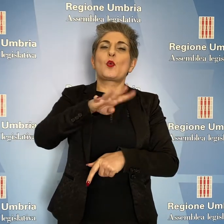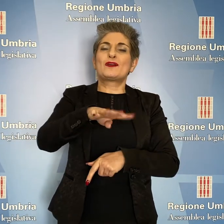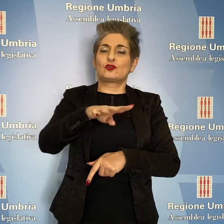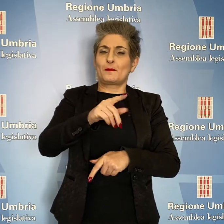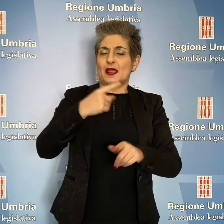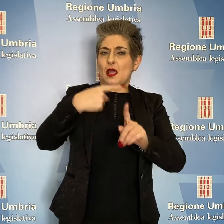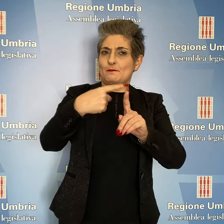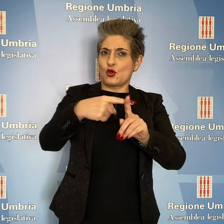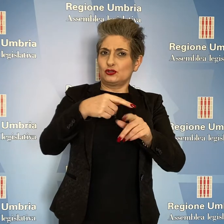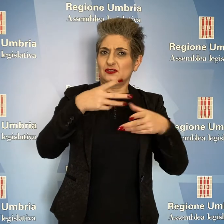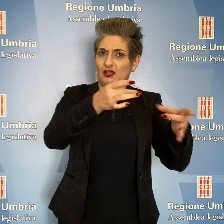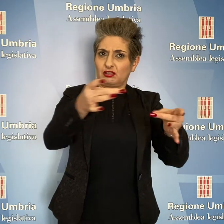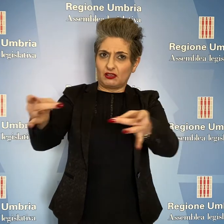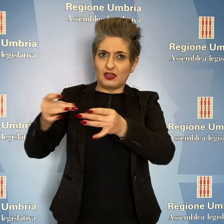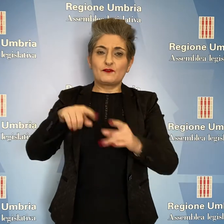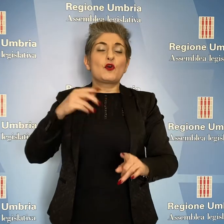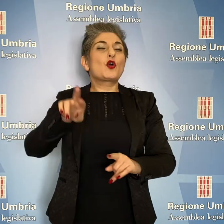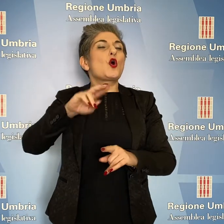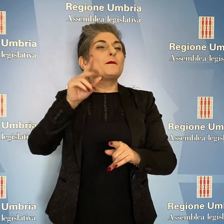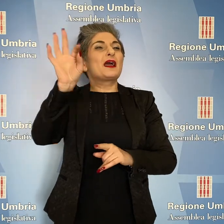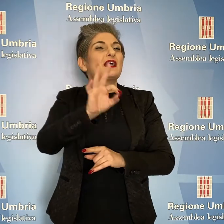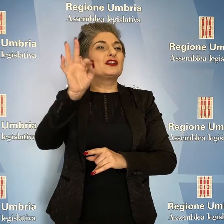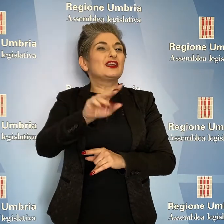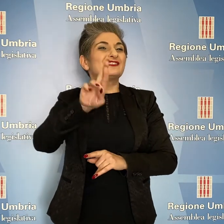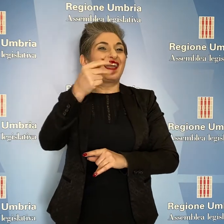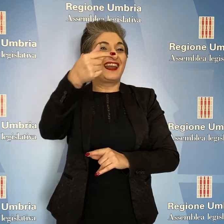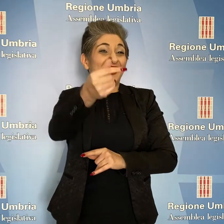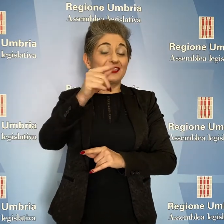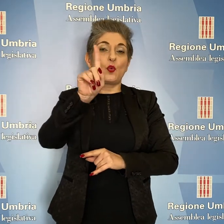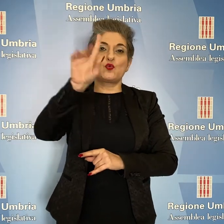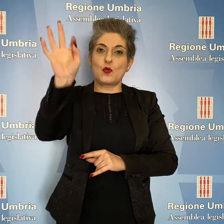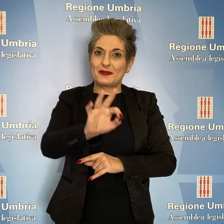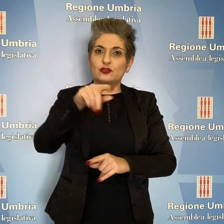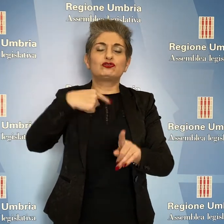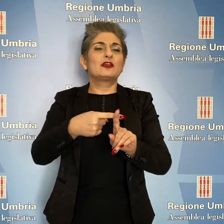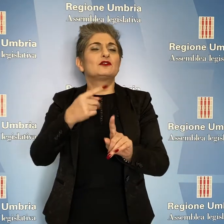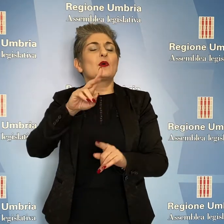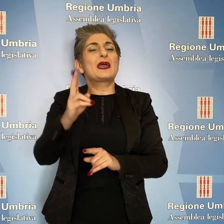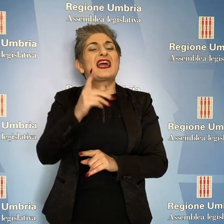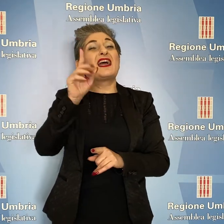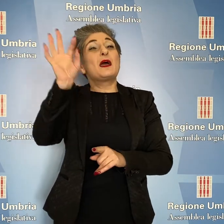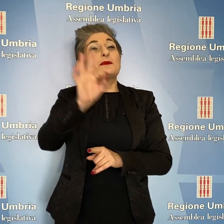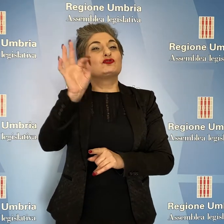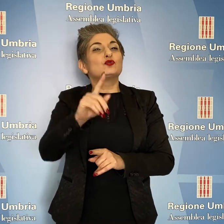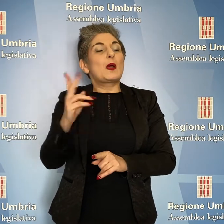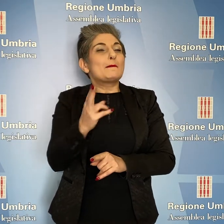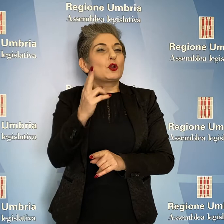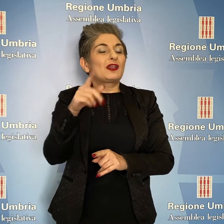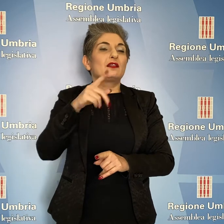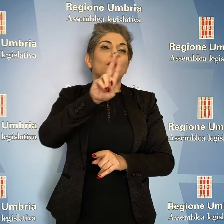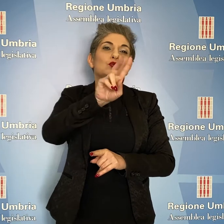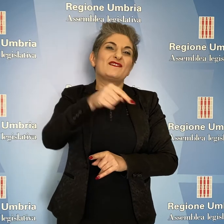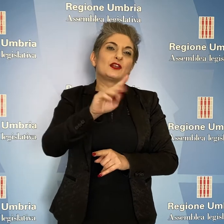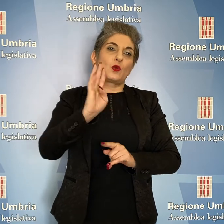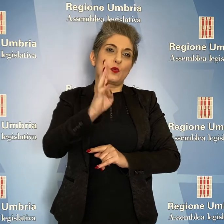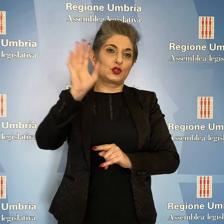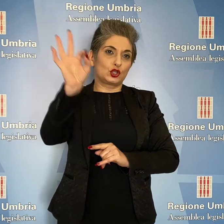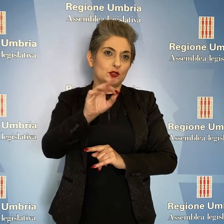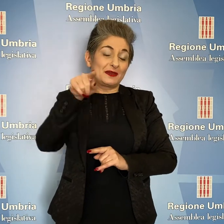virus, con l'indice RT all'1% e tasso di mortalità del 2,14%, quindi nella media